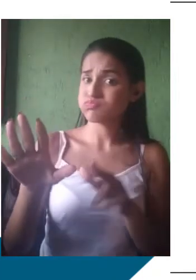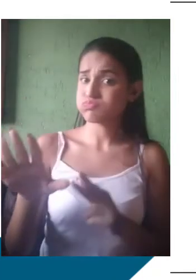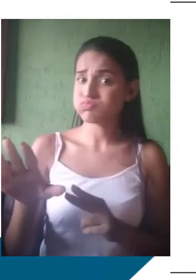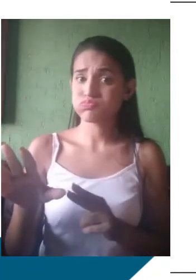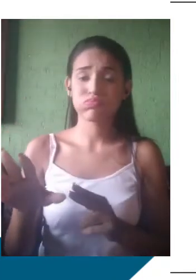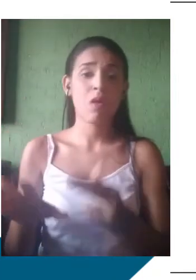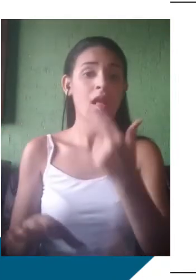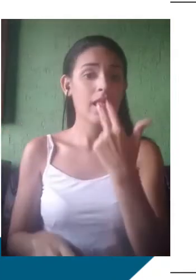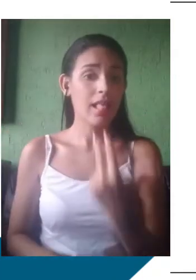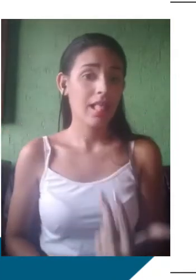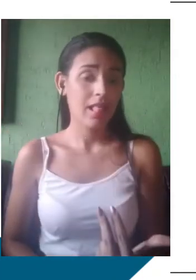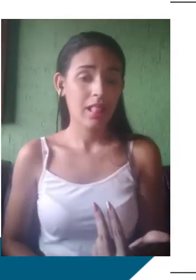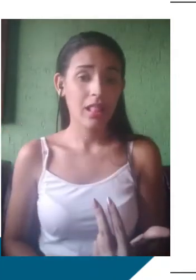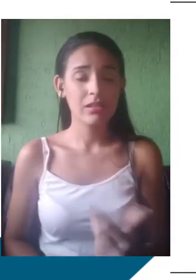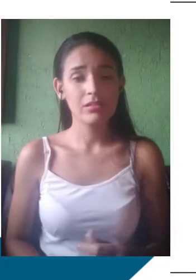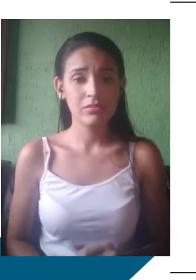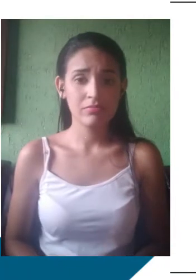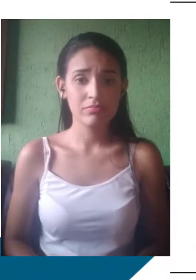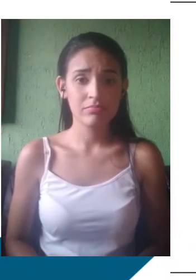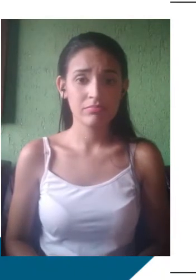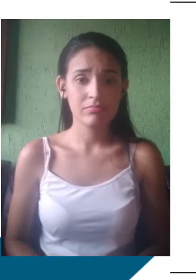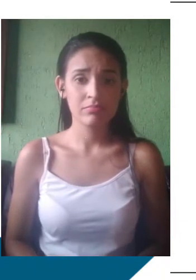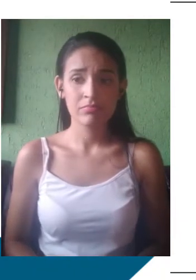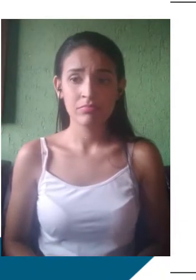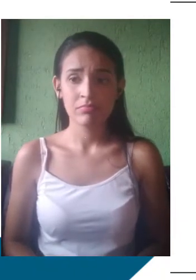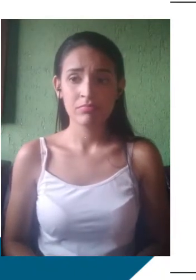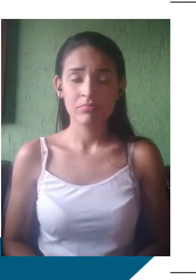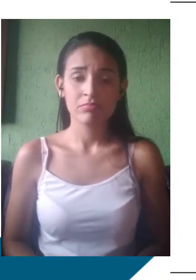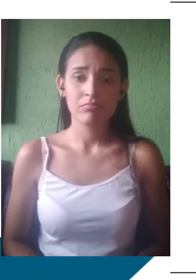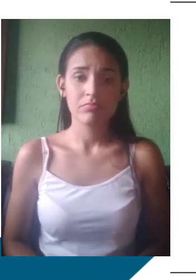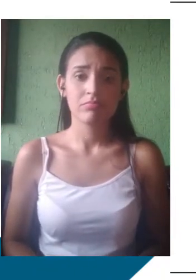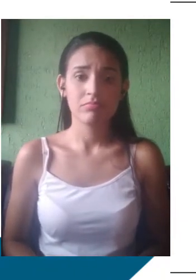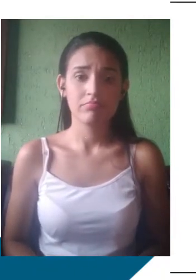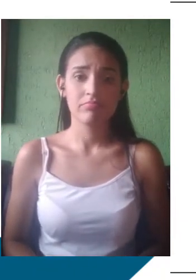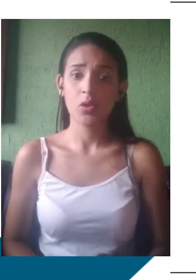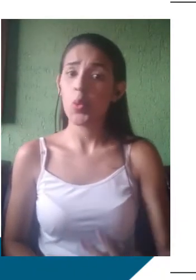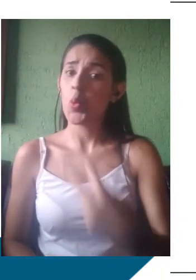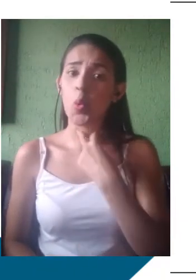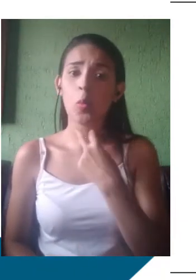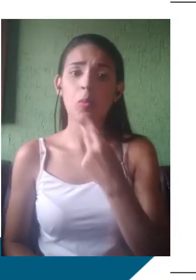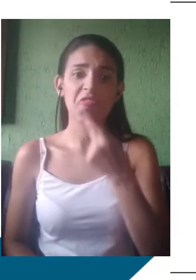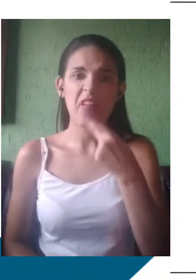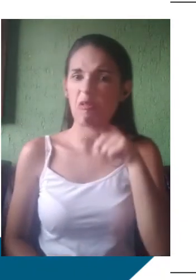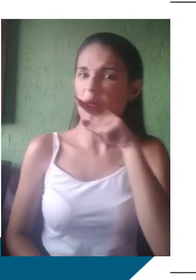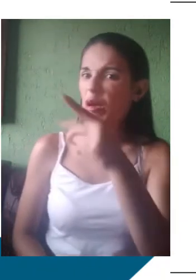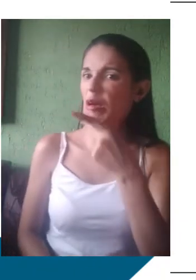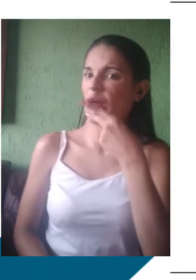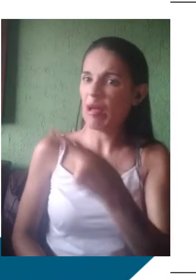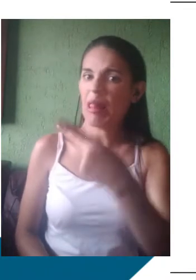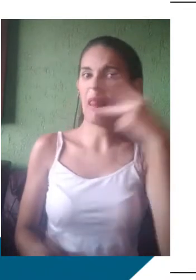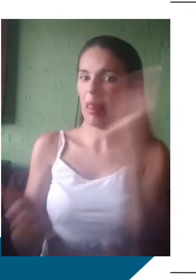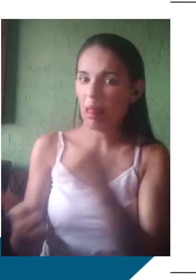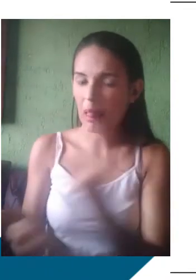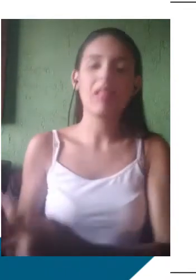em sua, nada em termos de valor nela própria que a faça melhor que as outras variedades. Mas, por uma